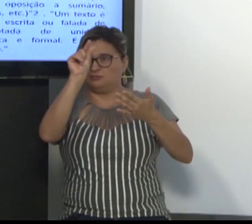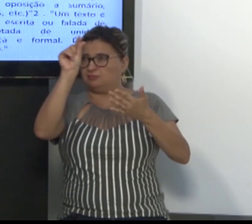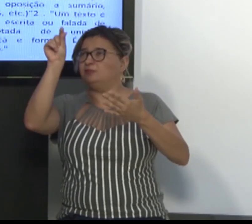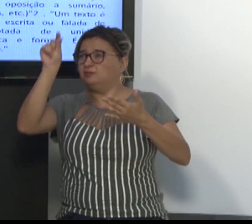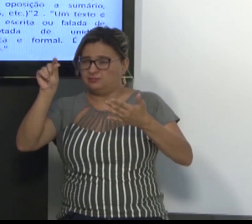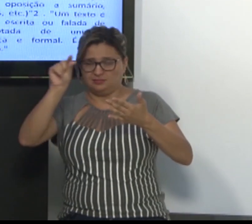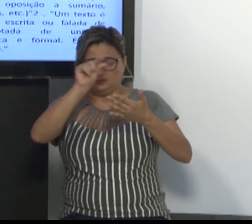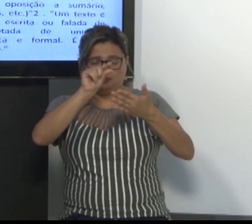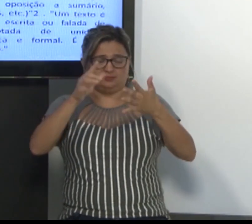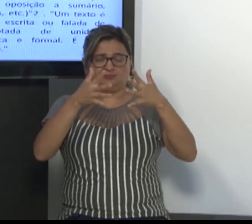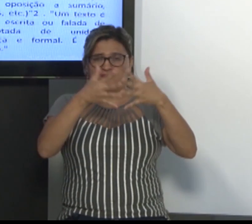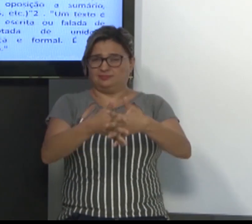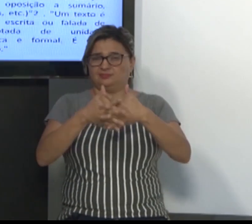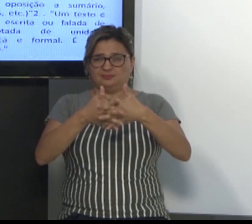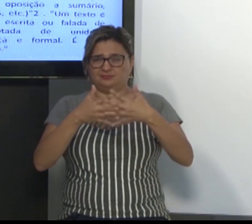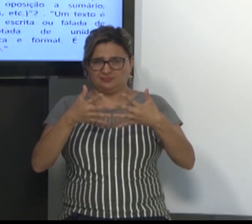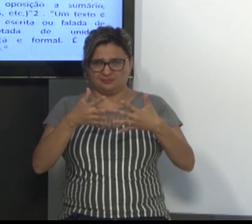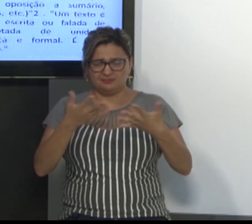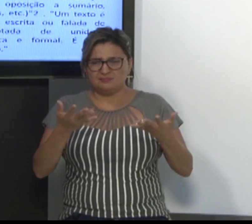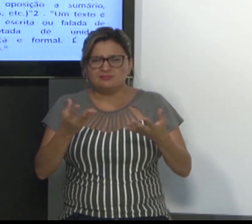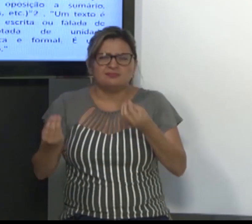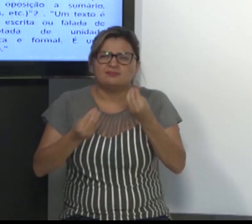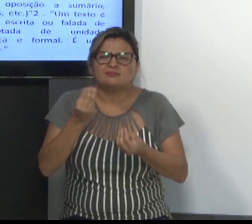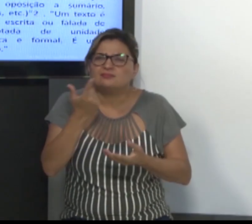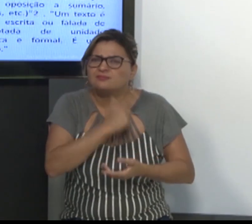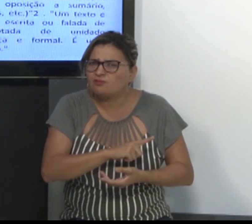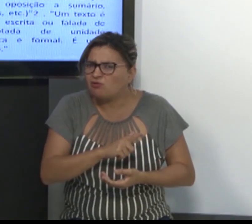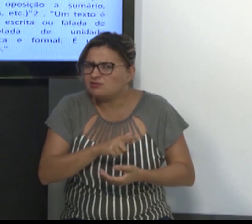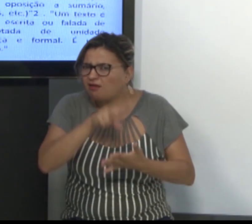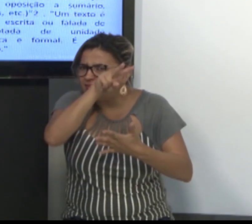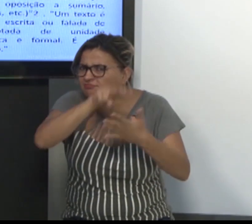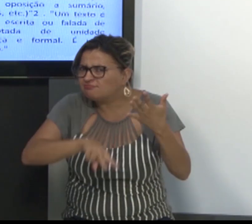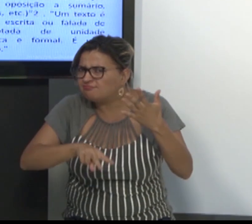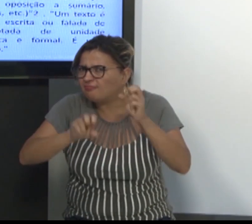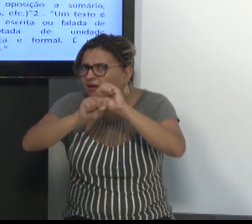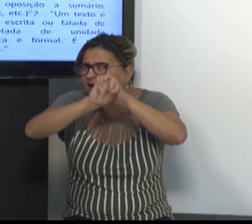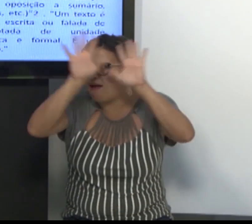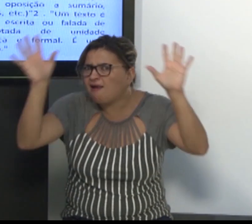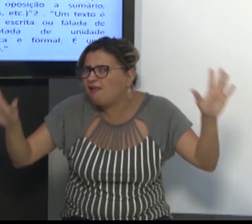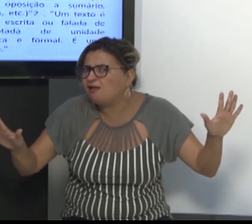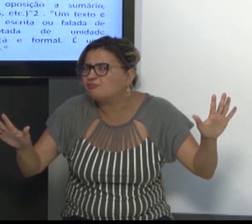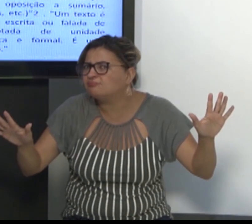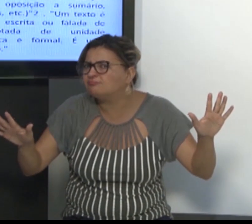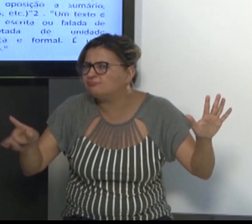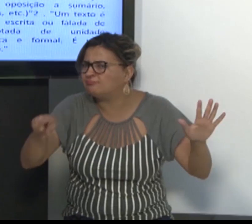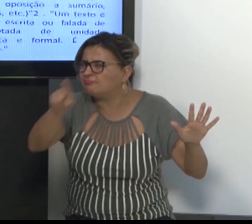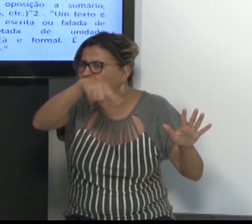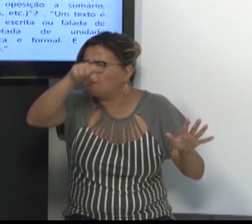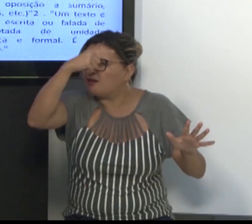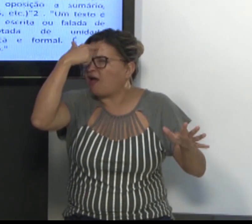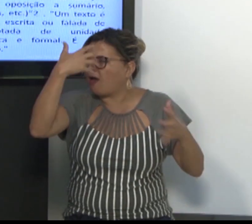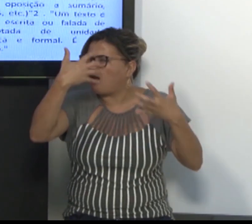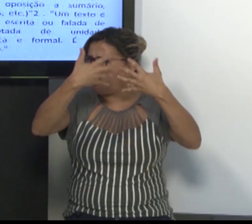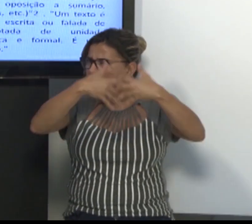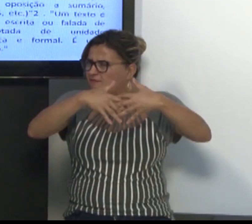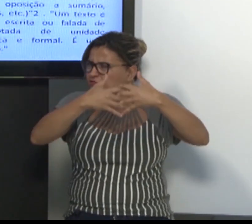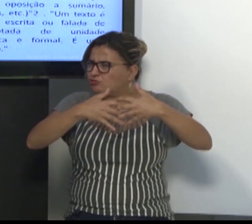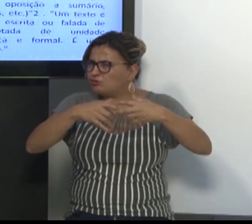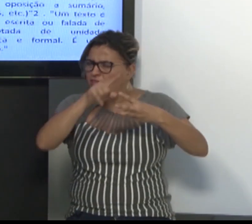confusão, um cansaço na leitura, enquanto com clareza